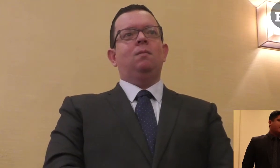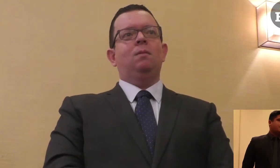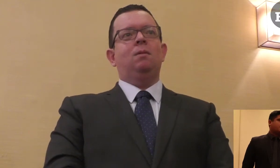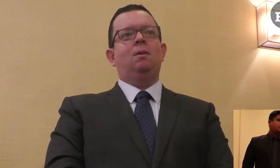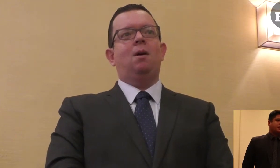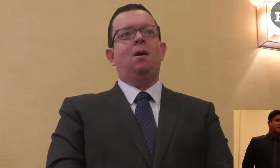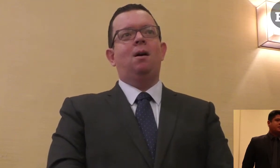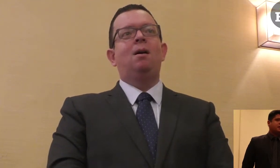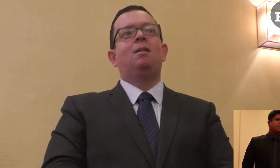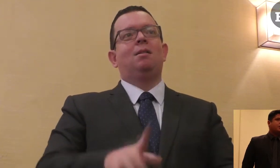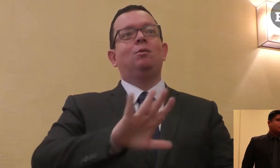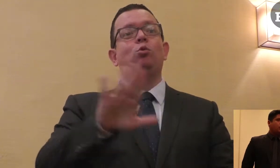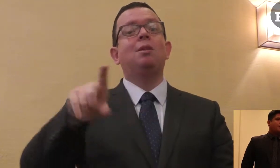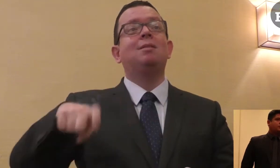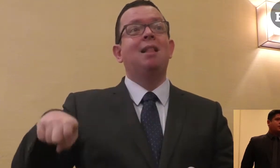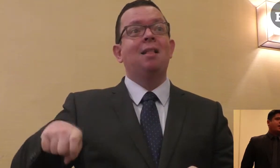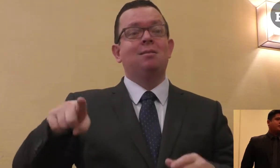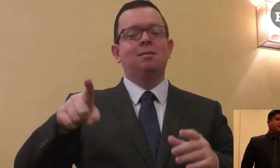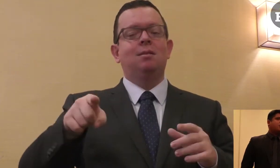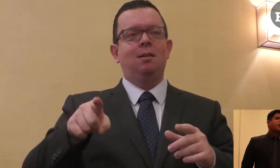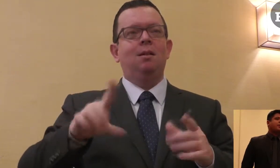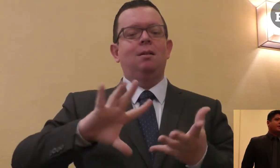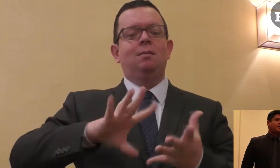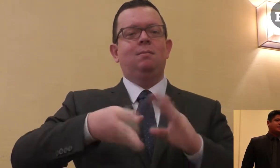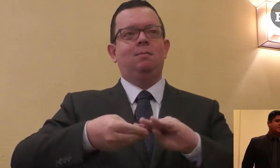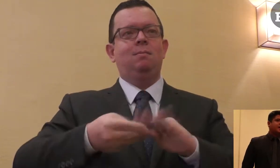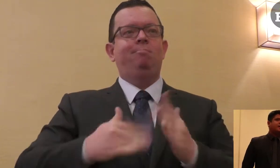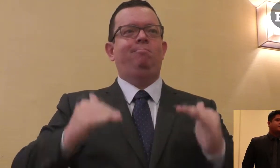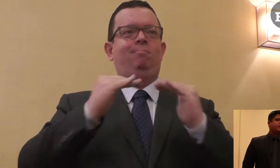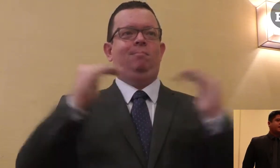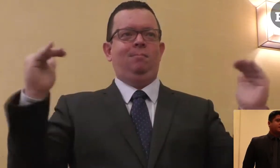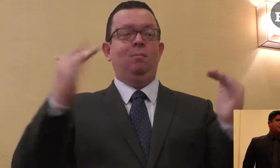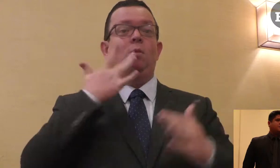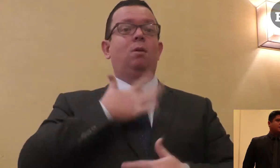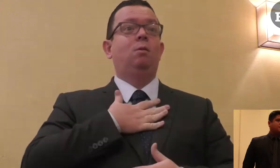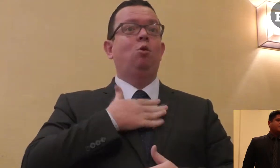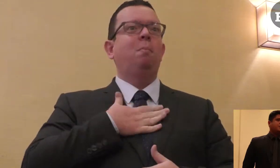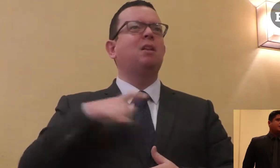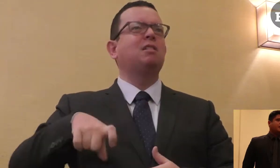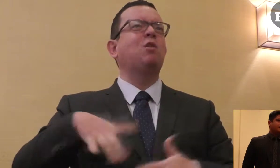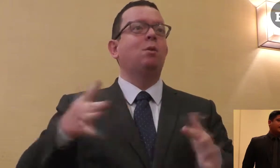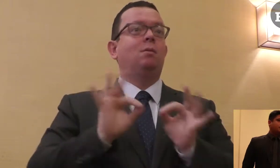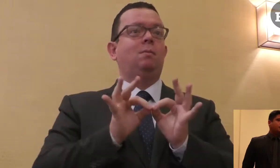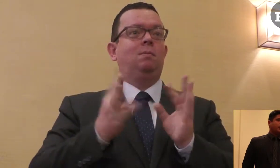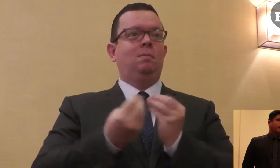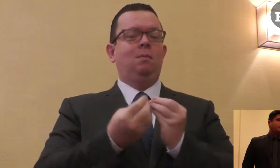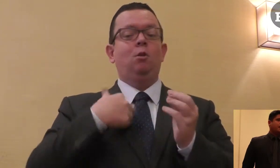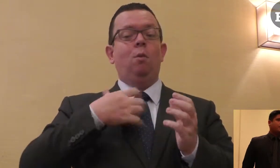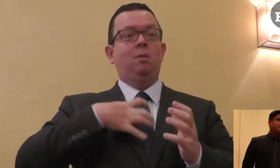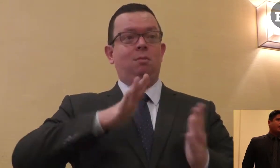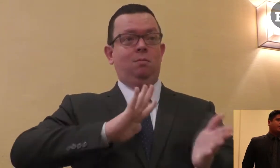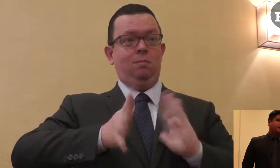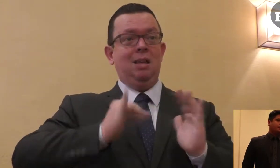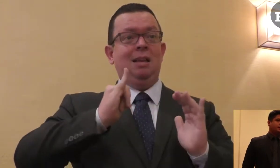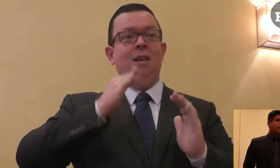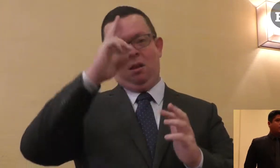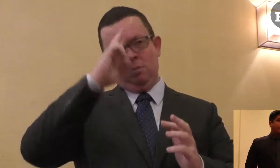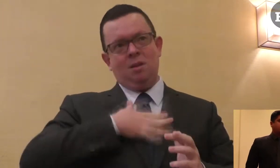blancos, con discapacidad. Todas las personas necesitamos que nuestras necesidades se vean satisfechas dentro del marco de los derechos.